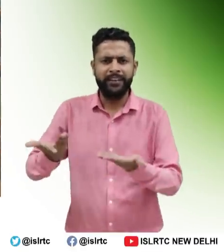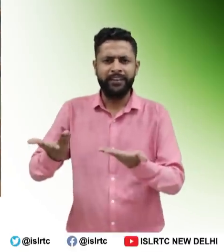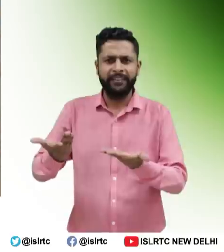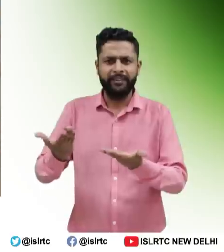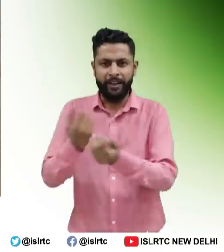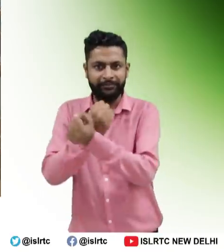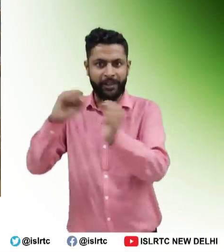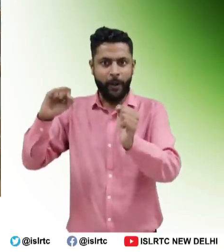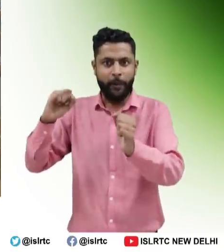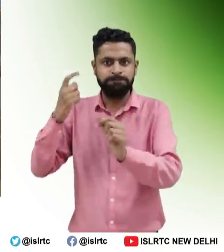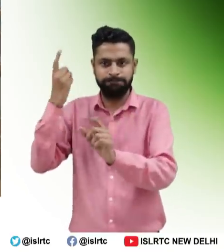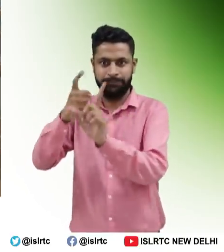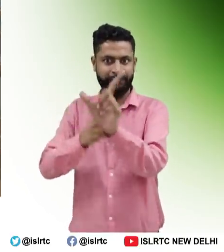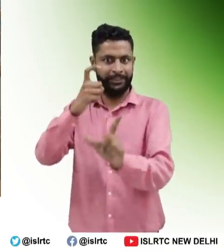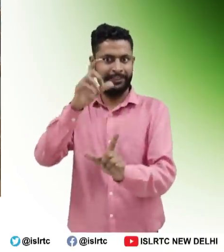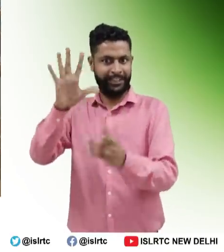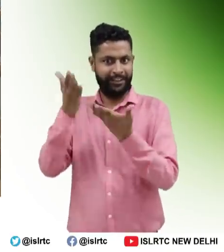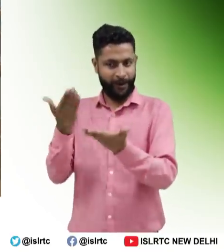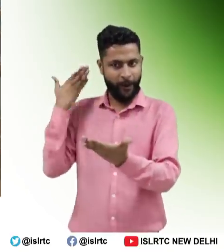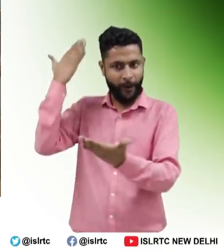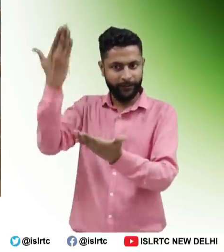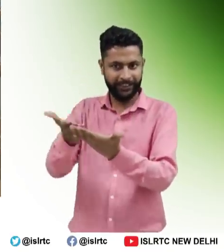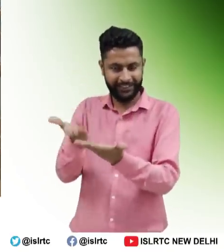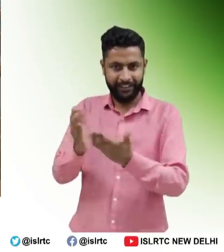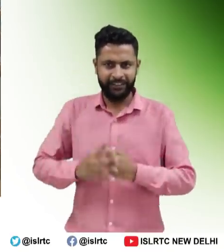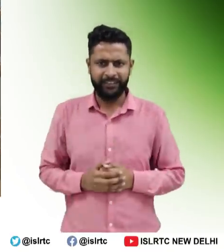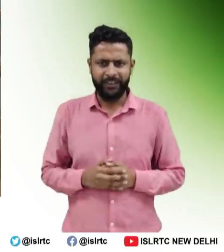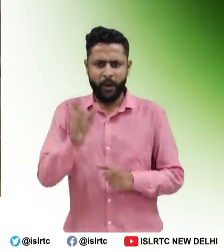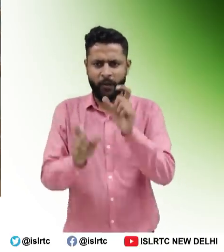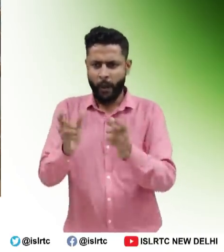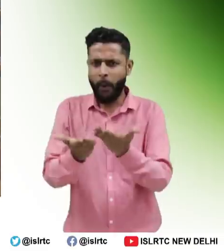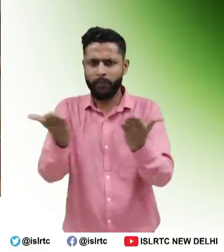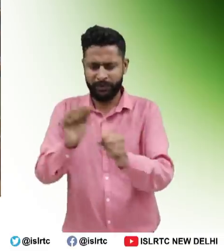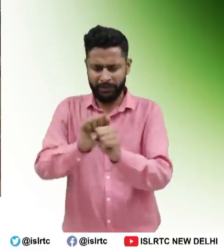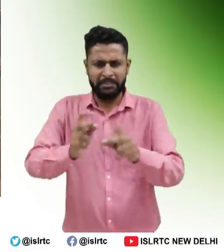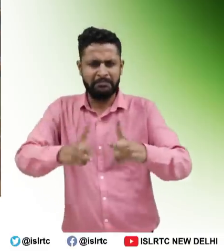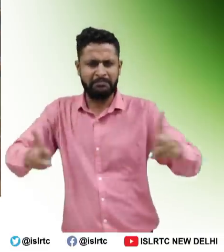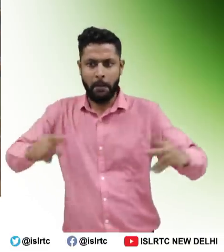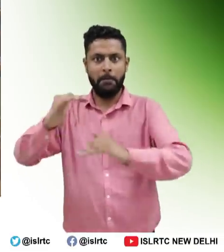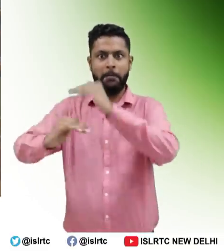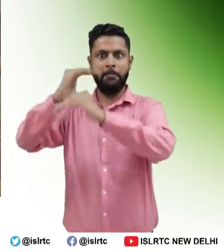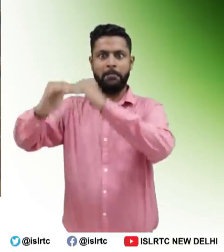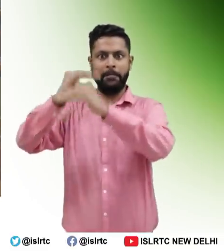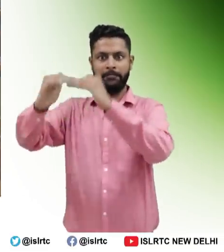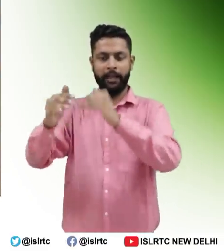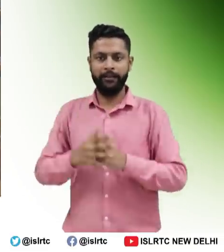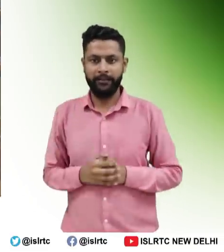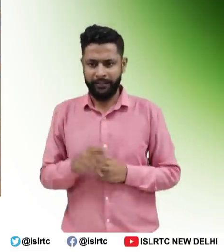आजकाल दिव्यांग जोनों के सर्भांगिन विकास के अनेक प्रयास किया जा रहा है इसी के अंतरगत एक अनुठा